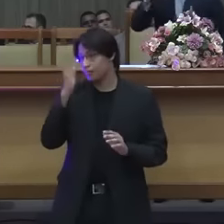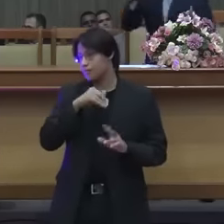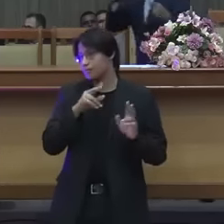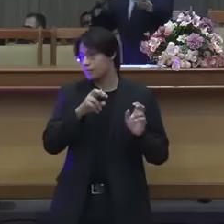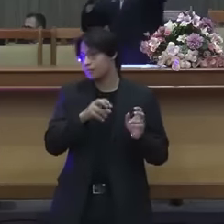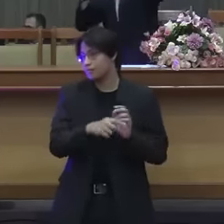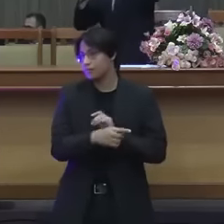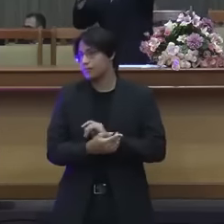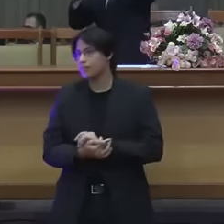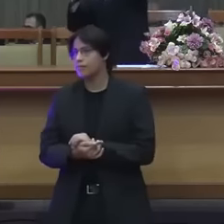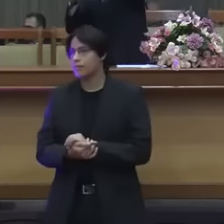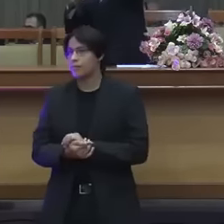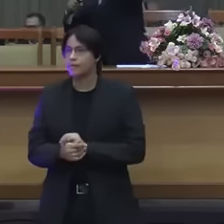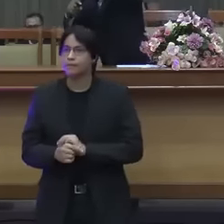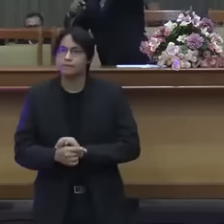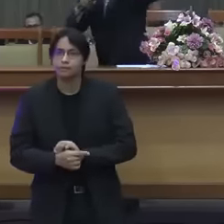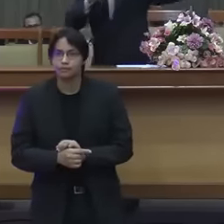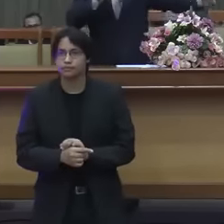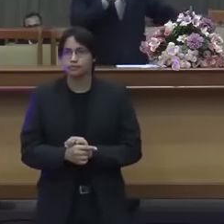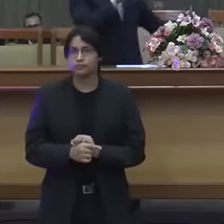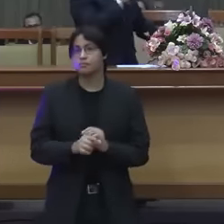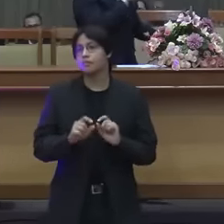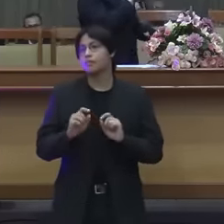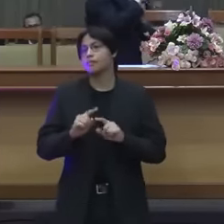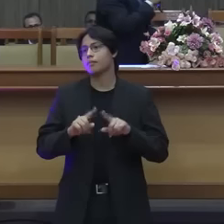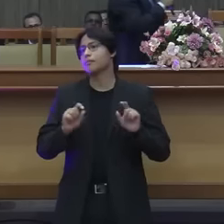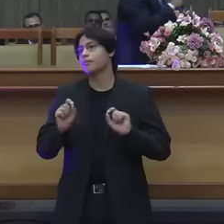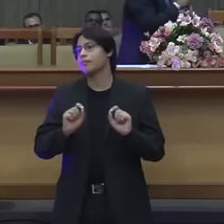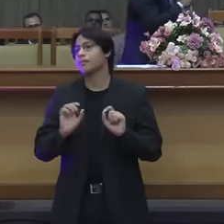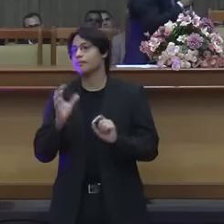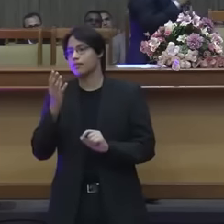o templo se tornou maior do que Jesus